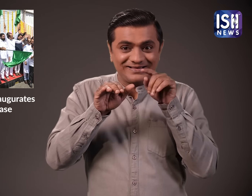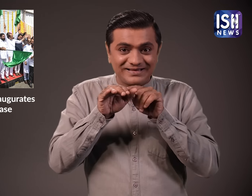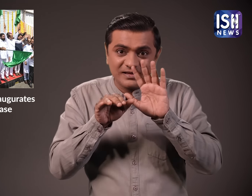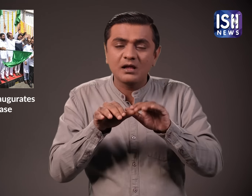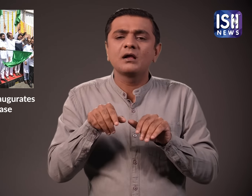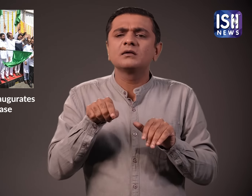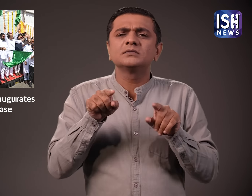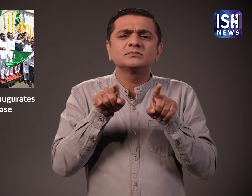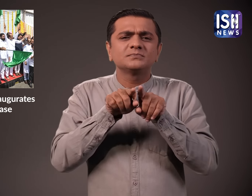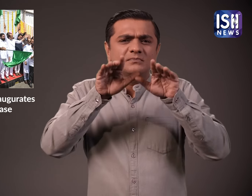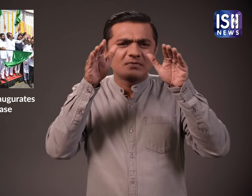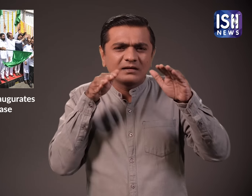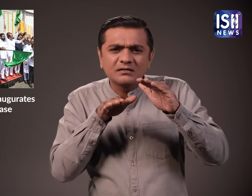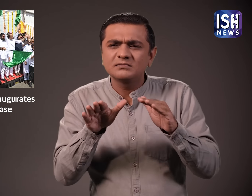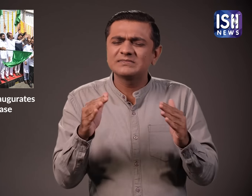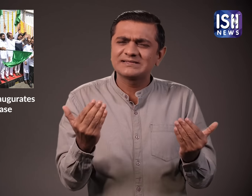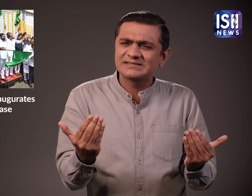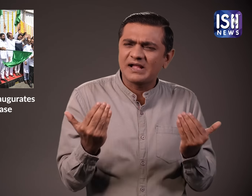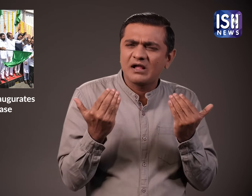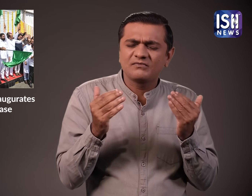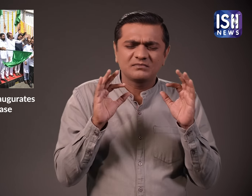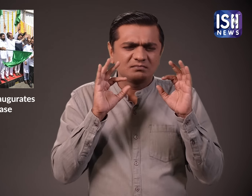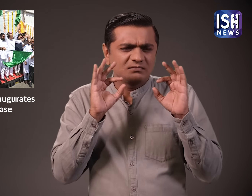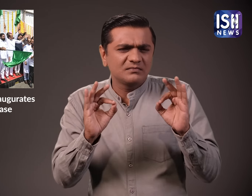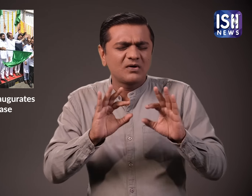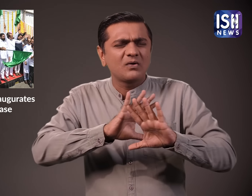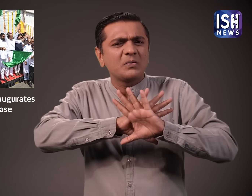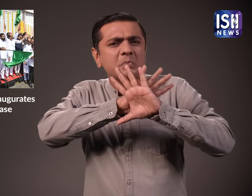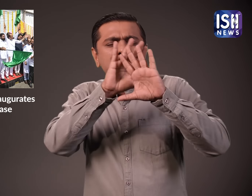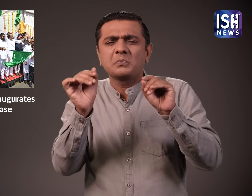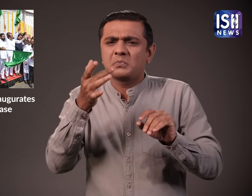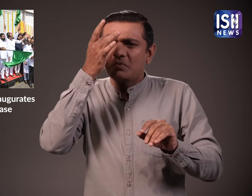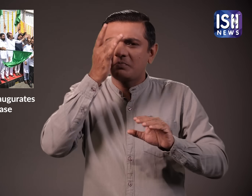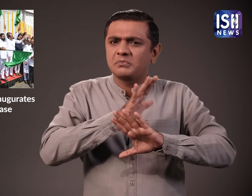तट्य सड़क का उप्योग करने वाले लोगों की सुरक्षा के लिए सभी सुविधायं परती गई है